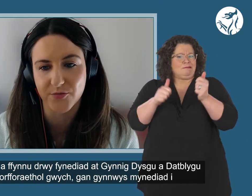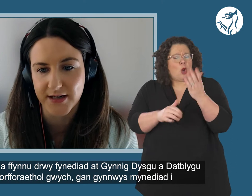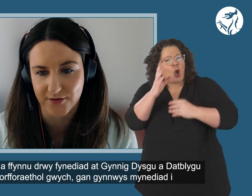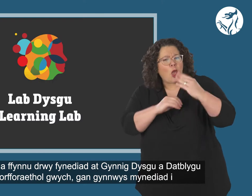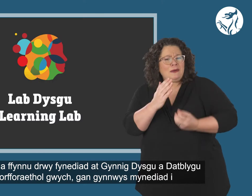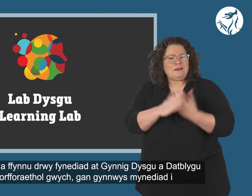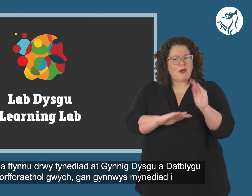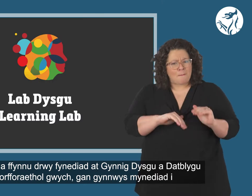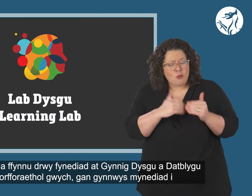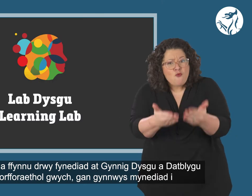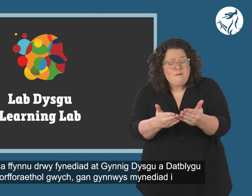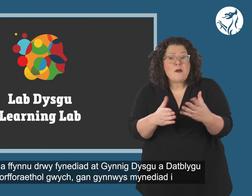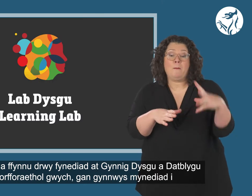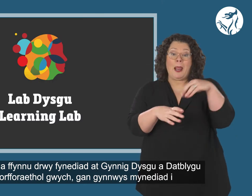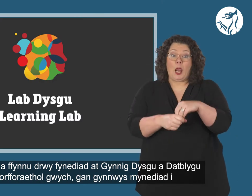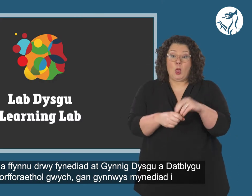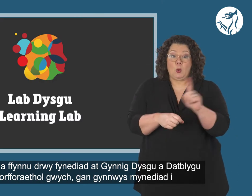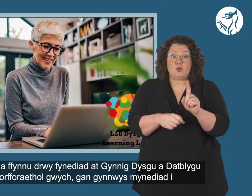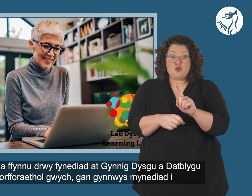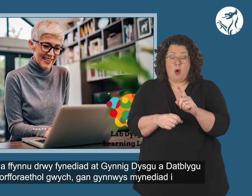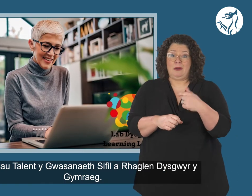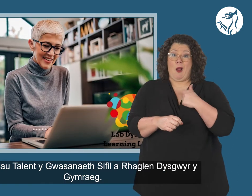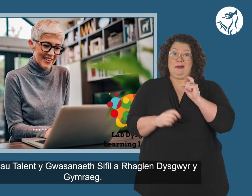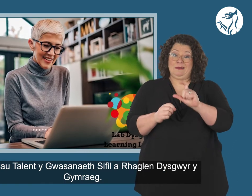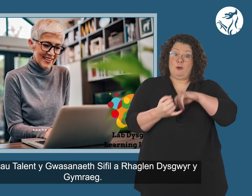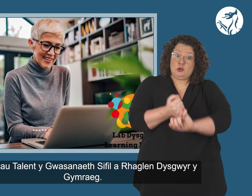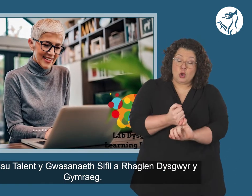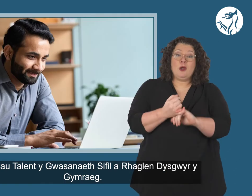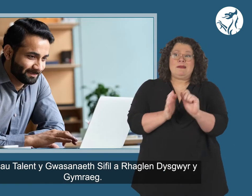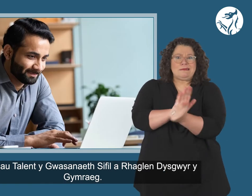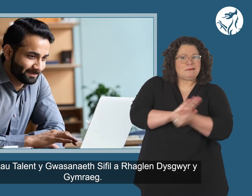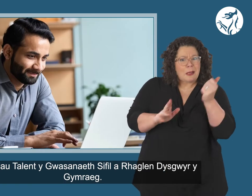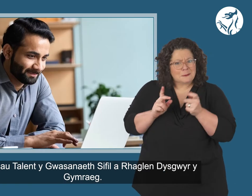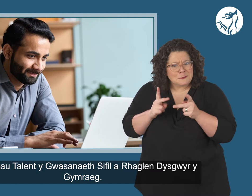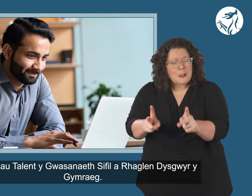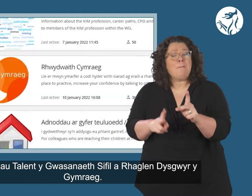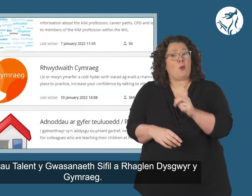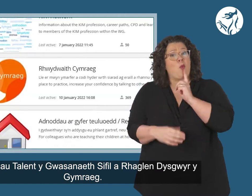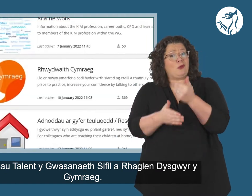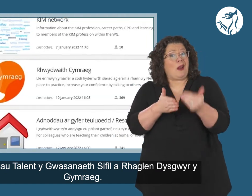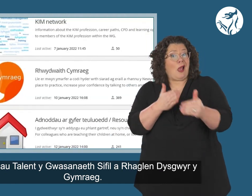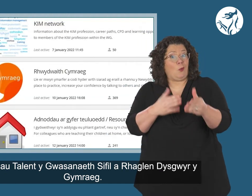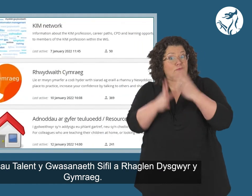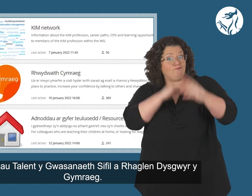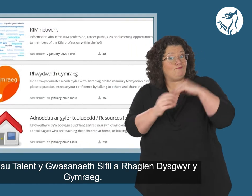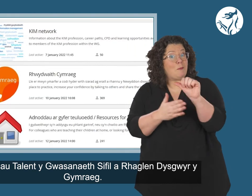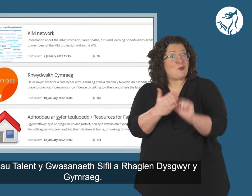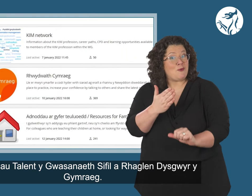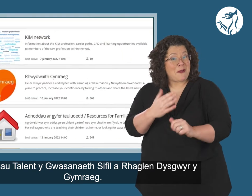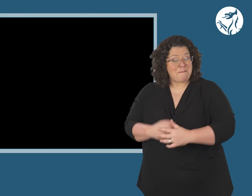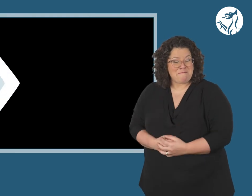to a brilliant corporate learning and development offer, including access to the civil service talent schemes and a Welsh Language Learner's Programme.